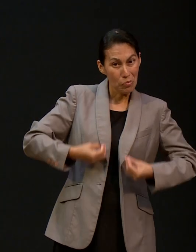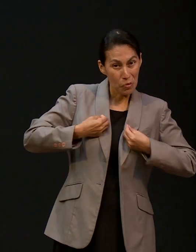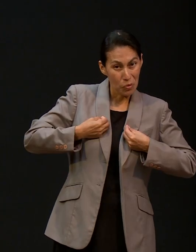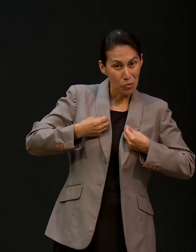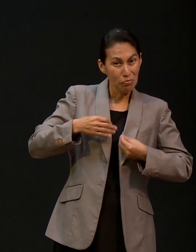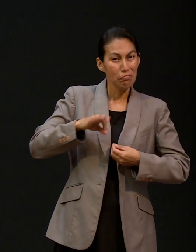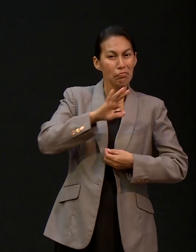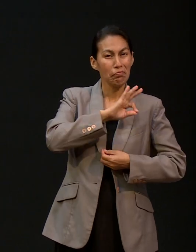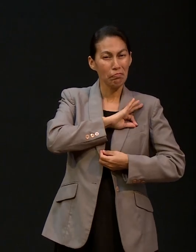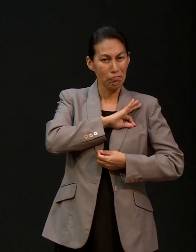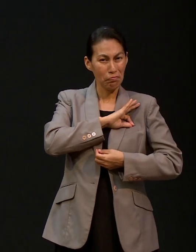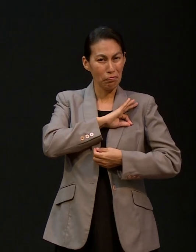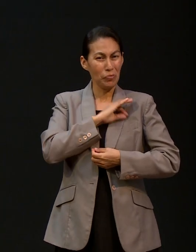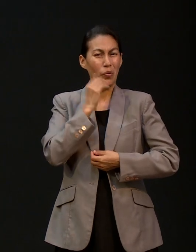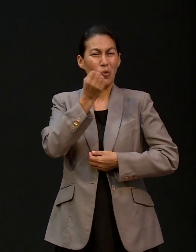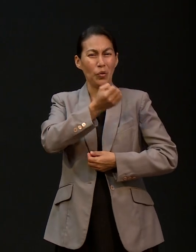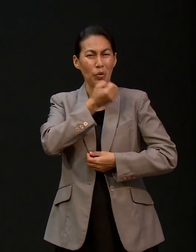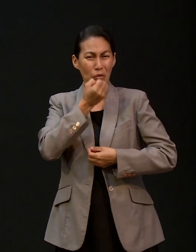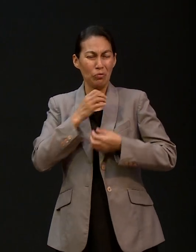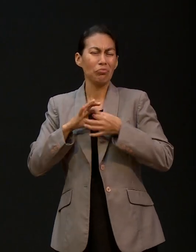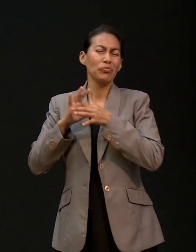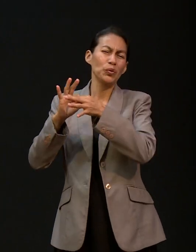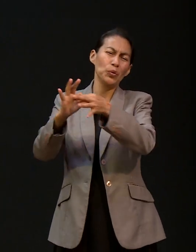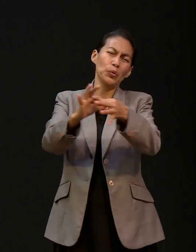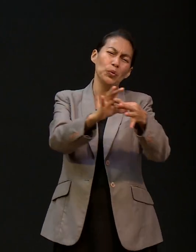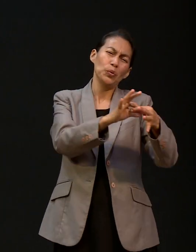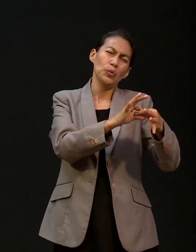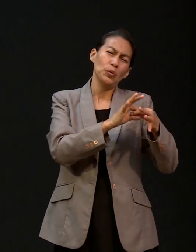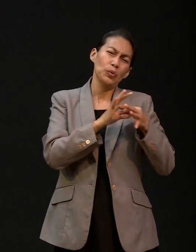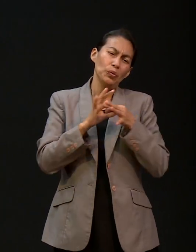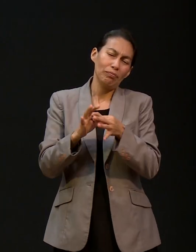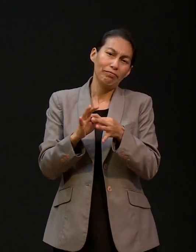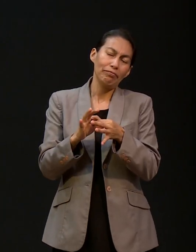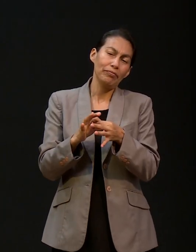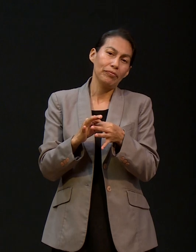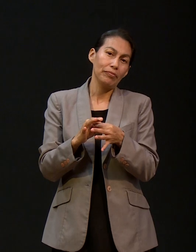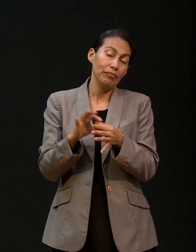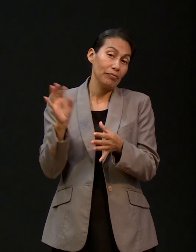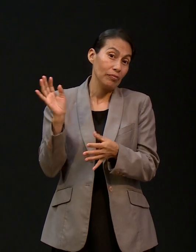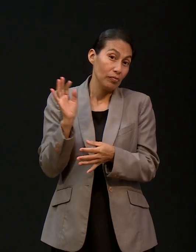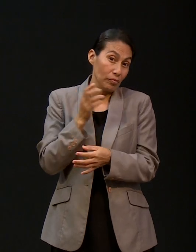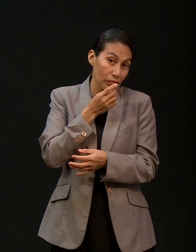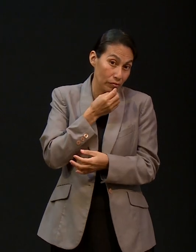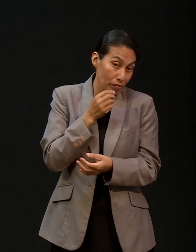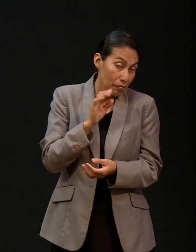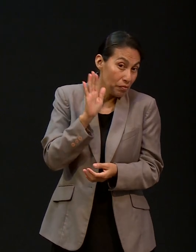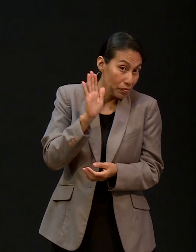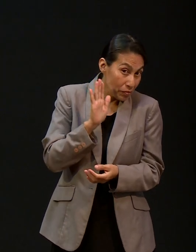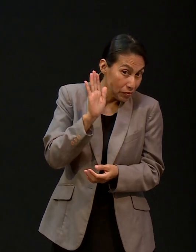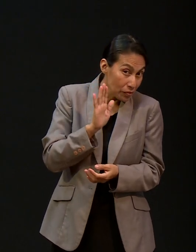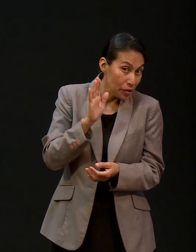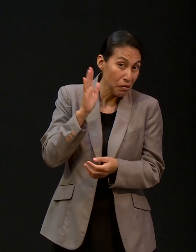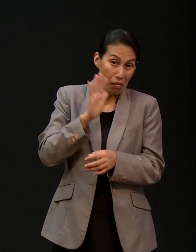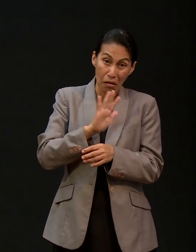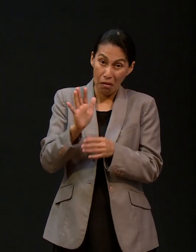oración. Debemos vivir como si hoy pudiéramos ya estar a punto de esperar a Jesucristo, ¿no?